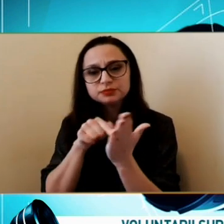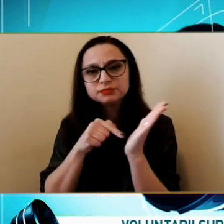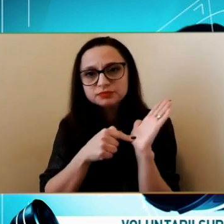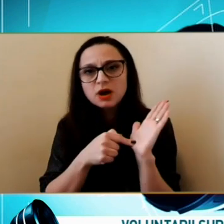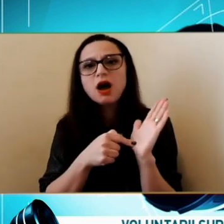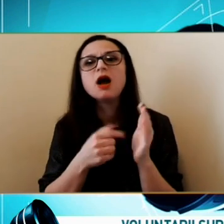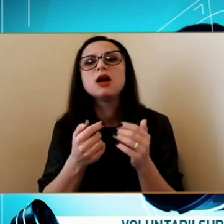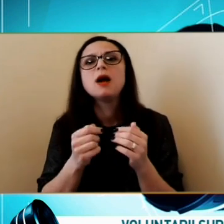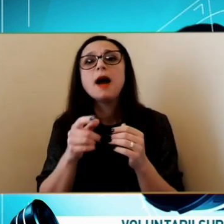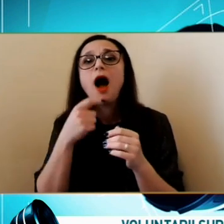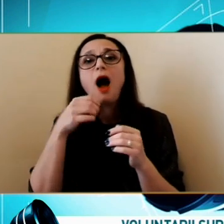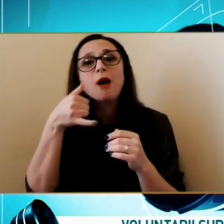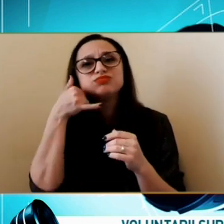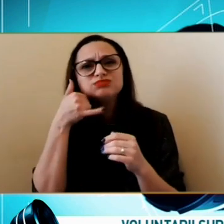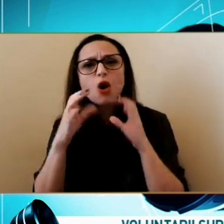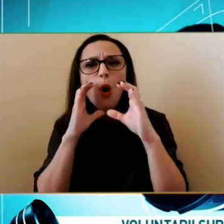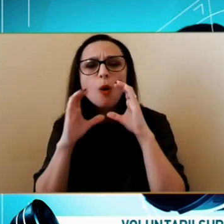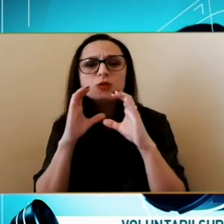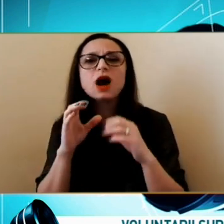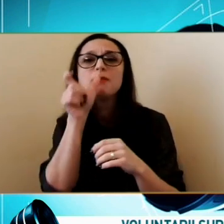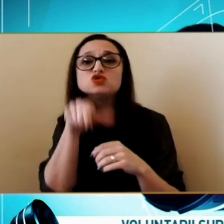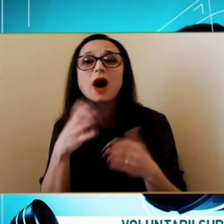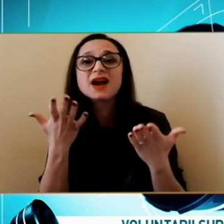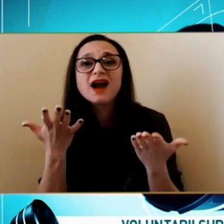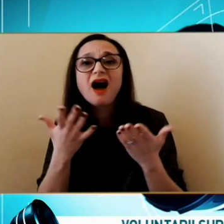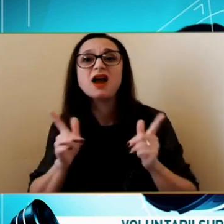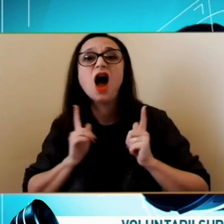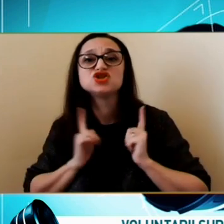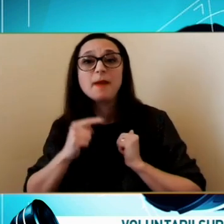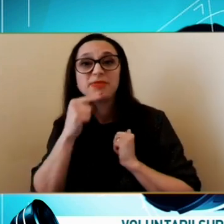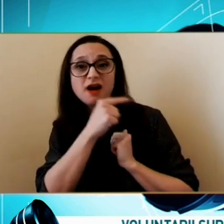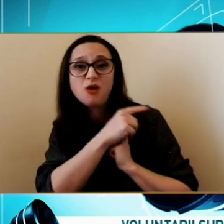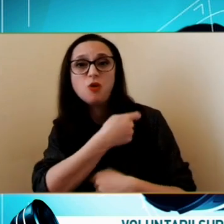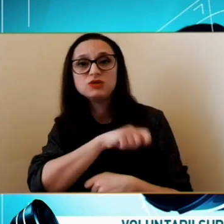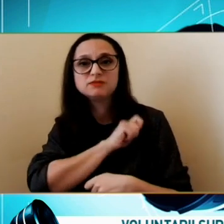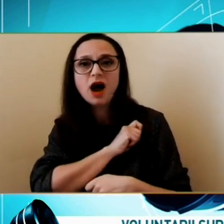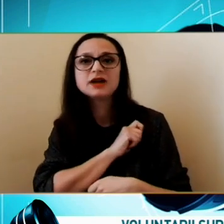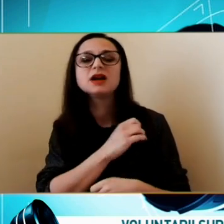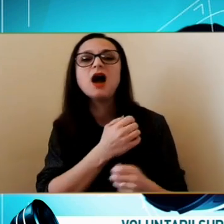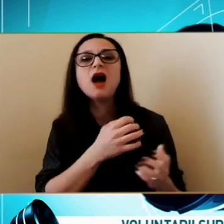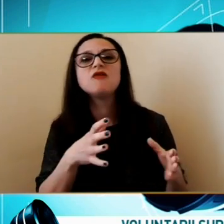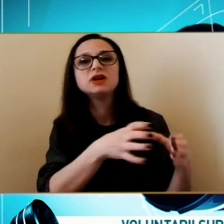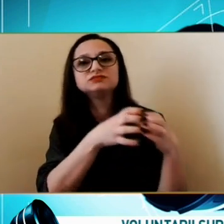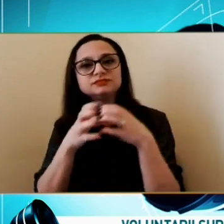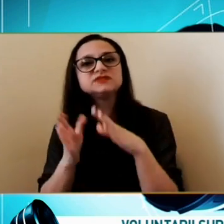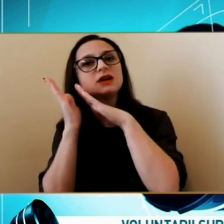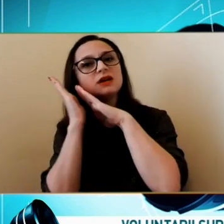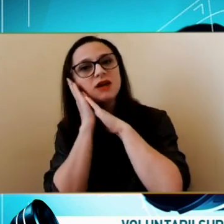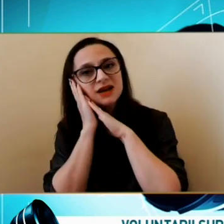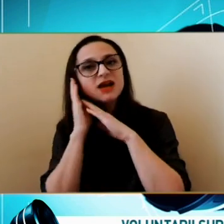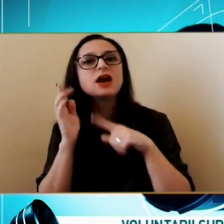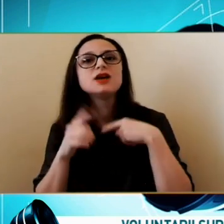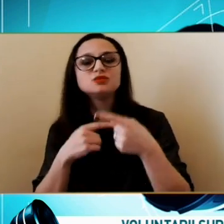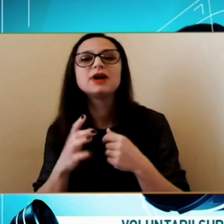În Spania Am reușit Până la urmă Au venit I-au preluat Și i-au dus Ca cazare Și mâine placă Mai departe Spania Simona